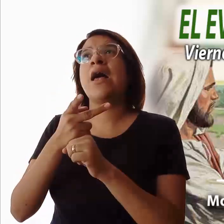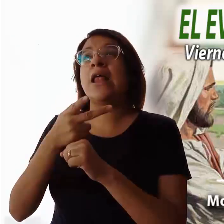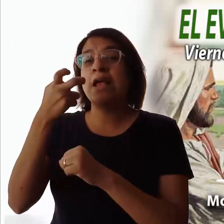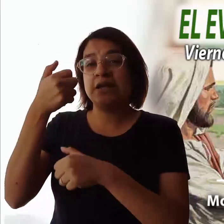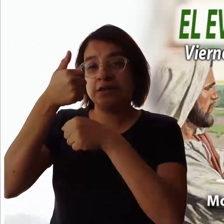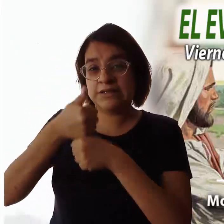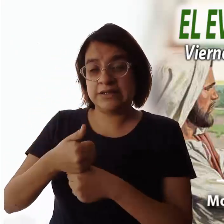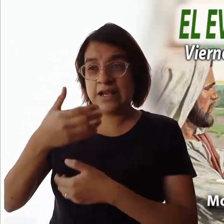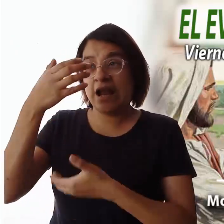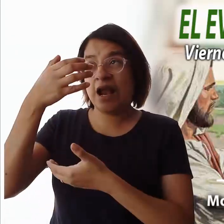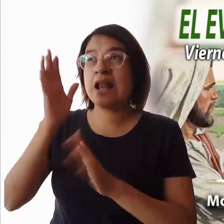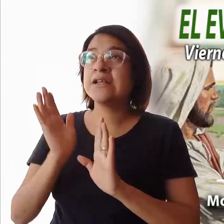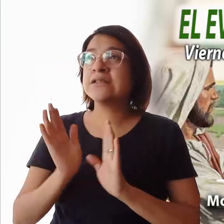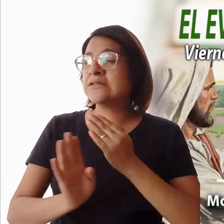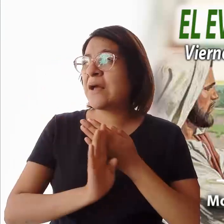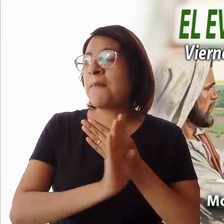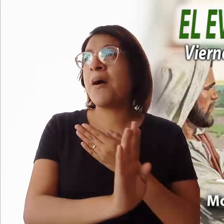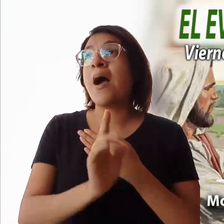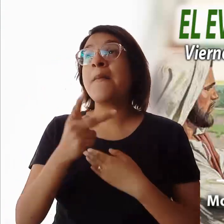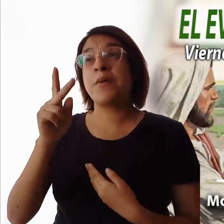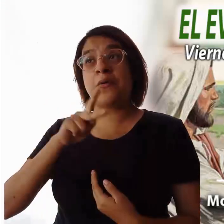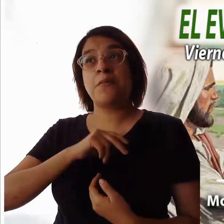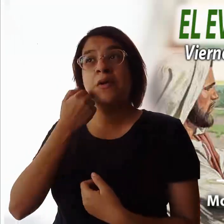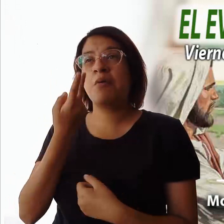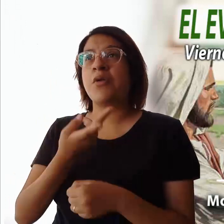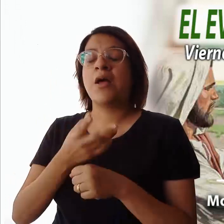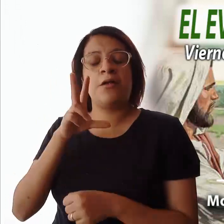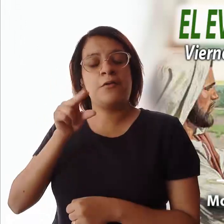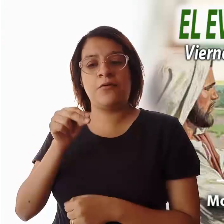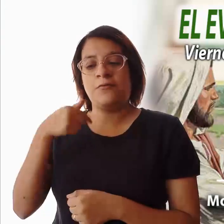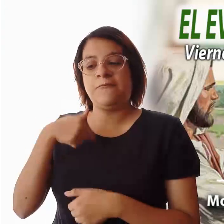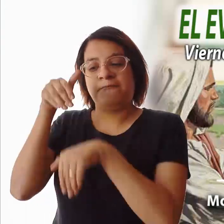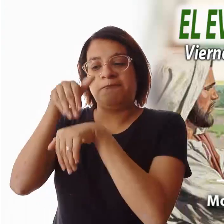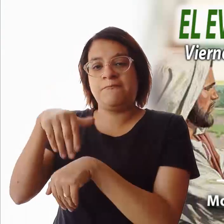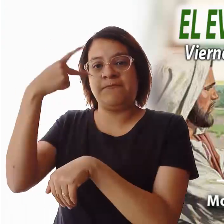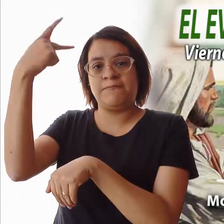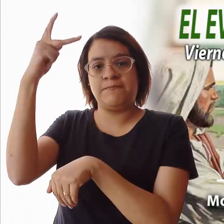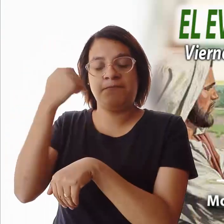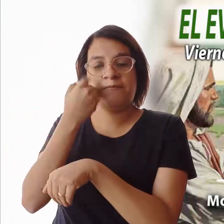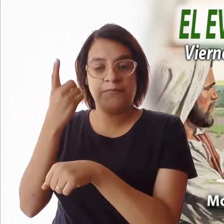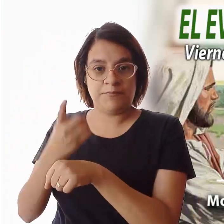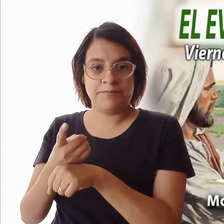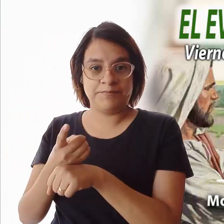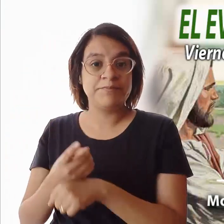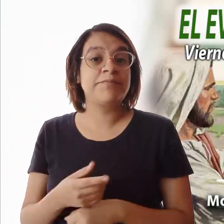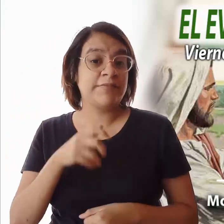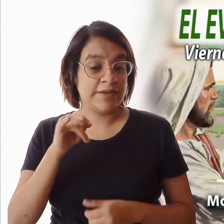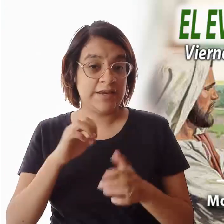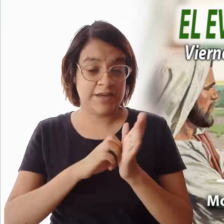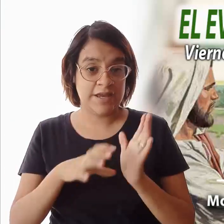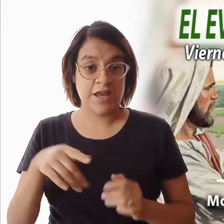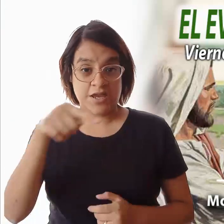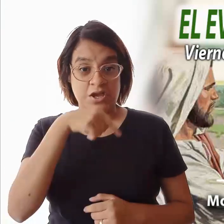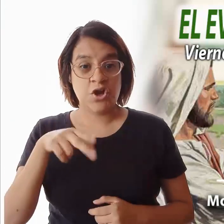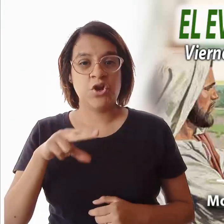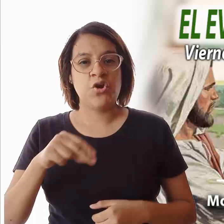que pase de mí este cáliz, pero que no se haga mi voluntad sino la tuya. No